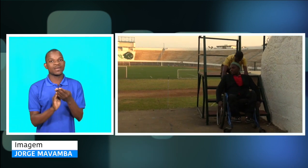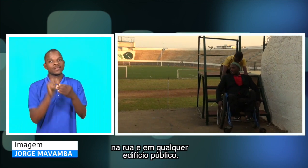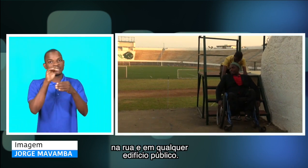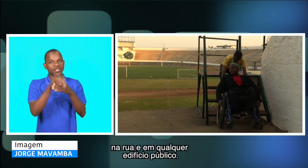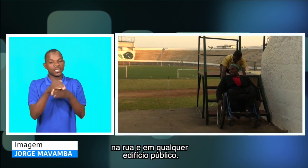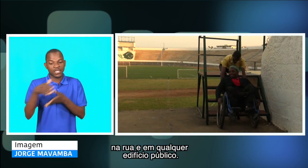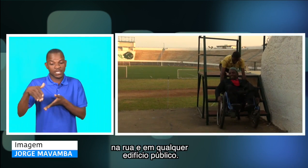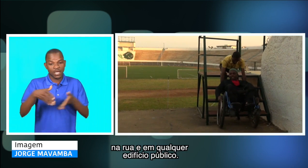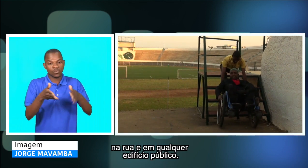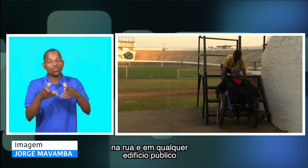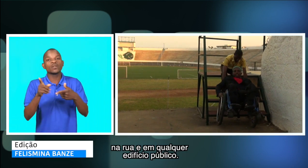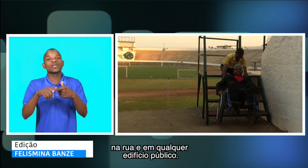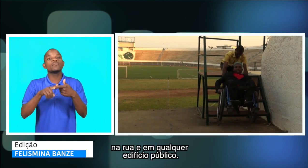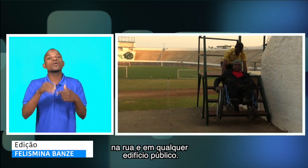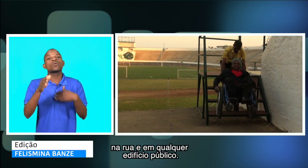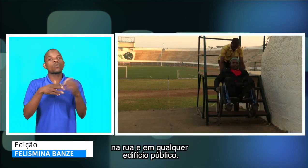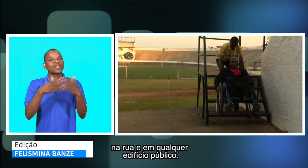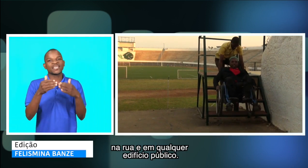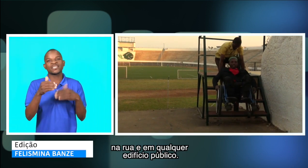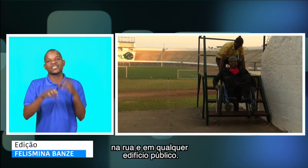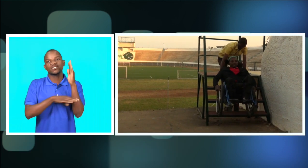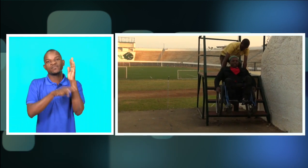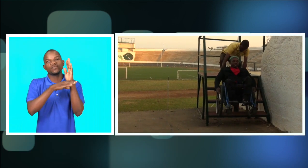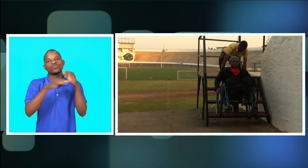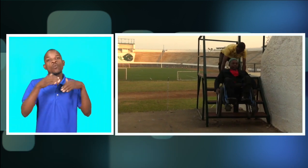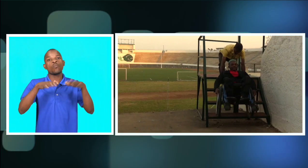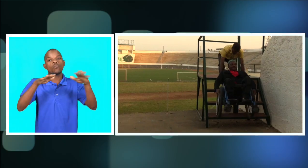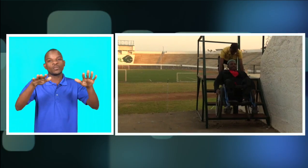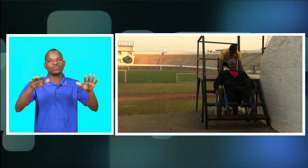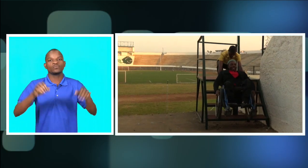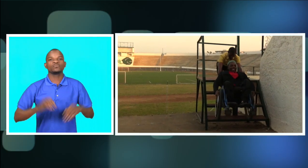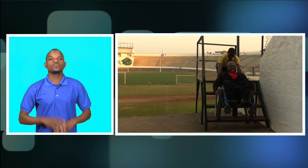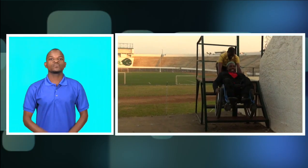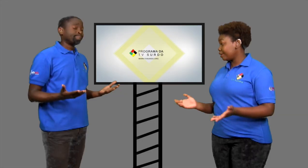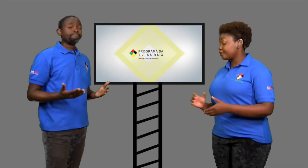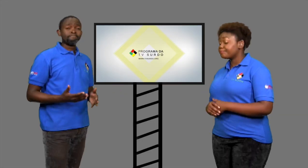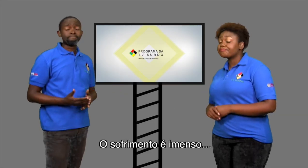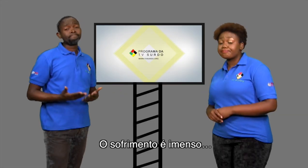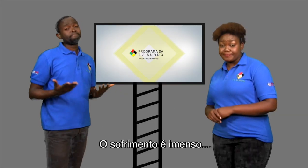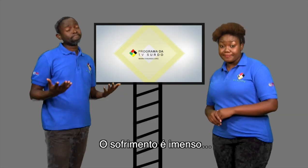acessibilidade, na rua e em qualquer edifício público.